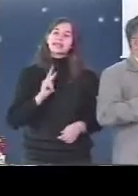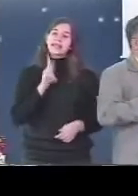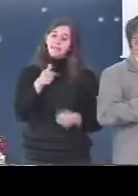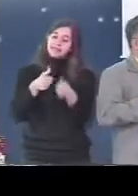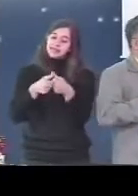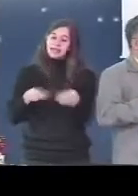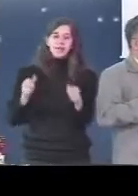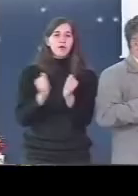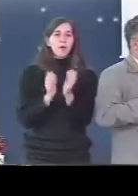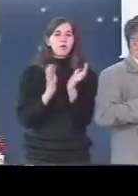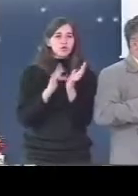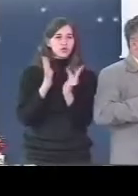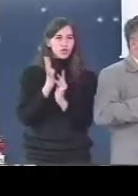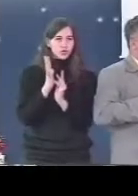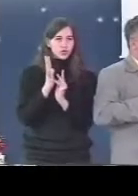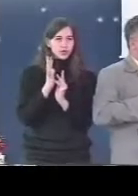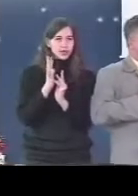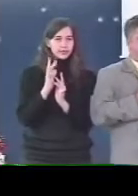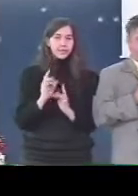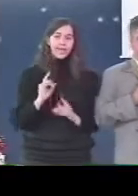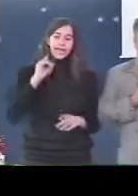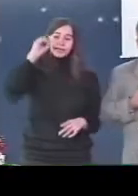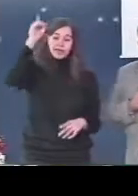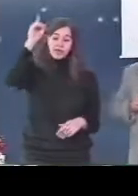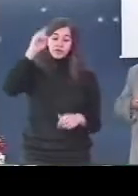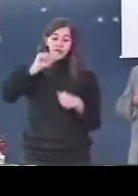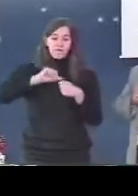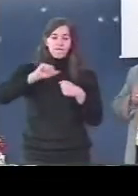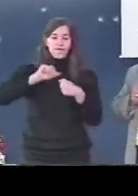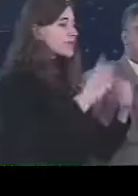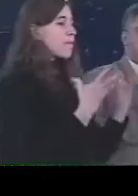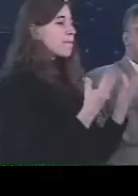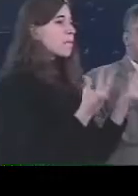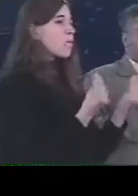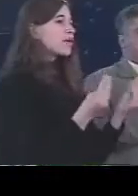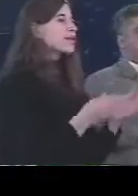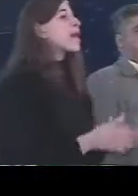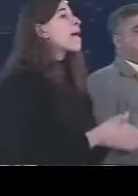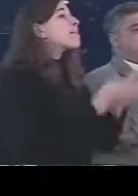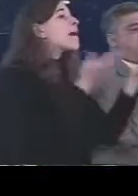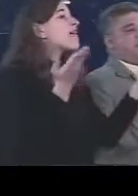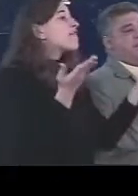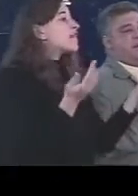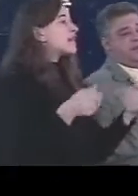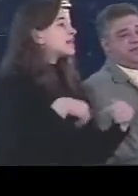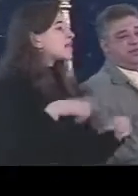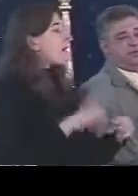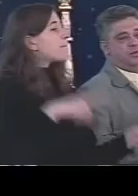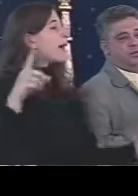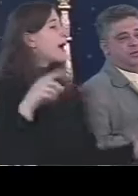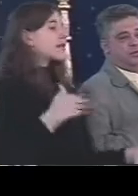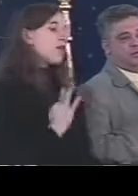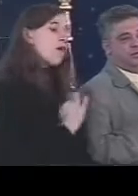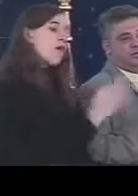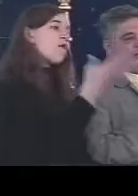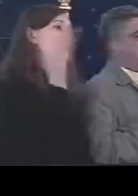Deus abriu o mar vermelho, mas foi preciso que Moisés entrasse na água ou vocês acham que Moisés ficou na praia rezando?